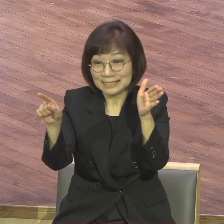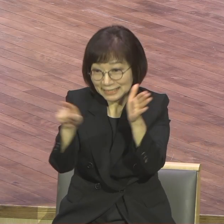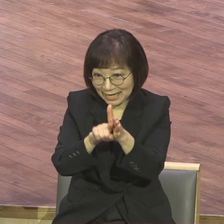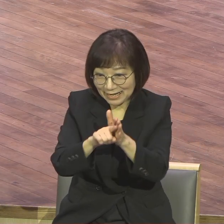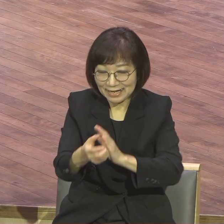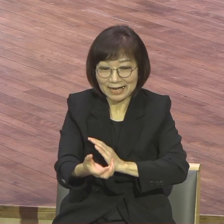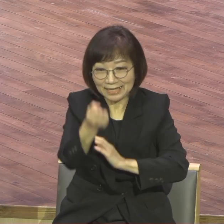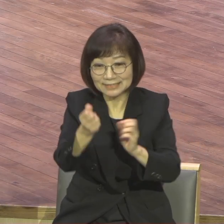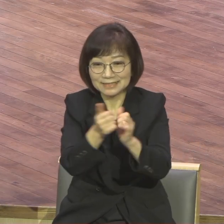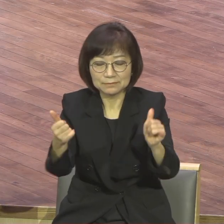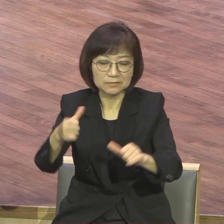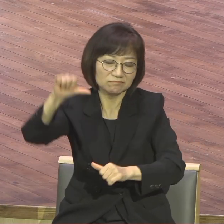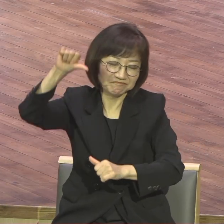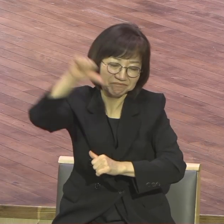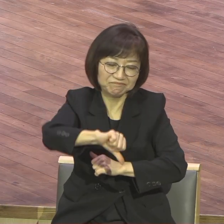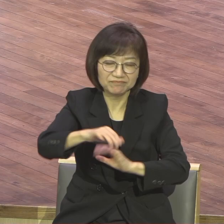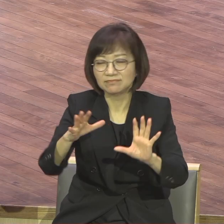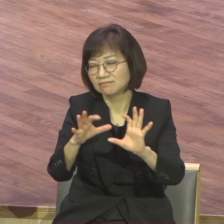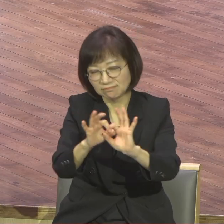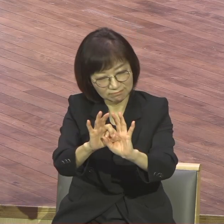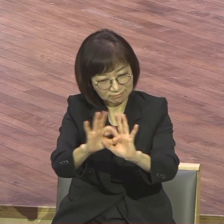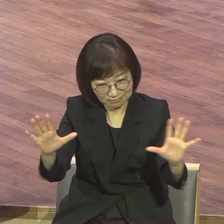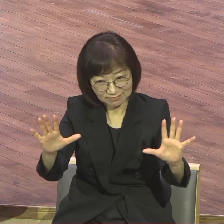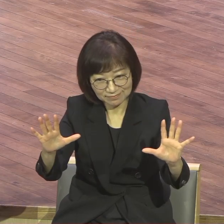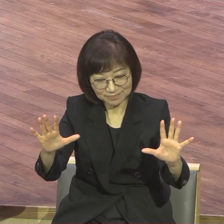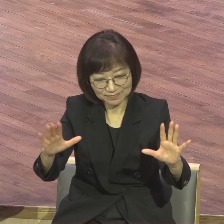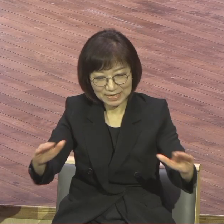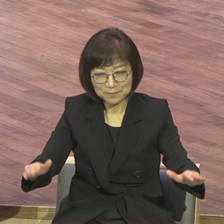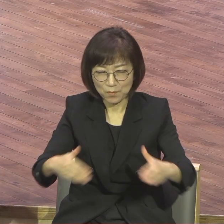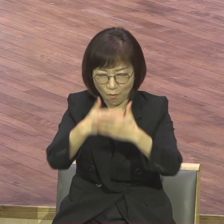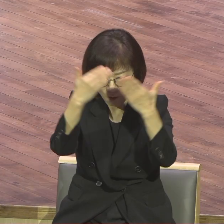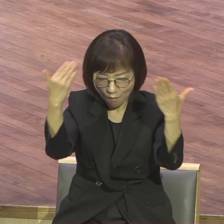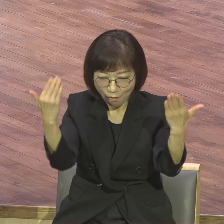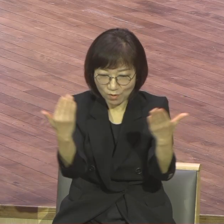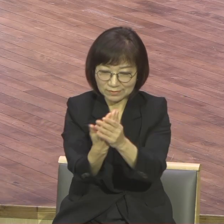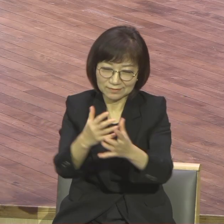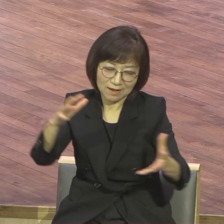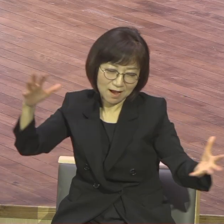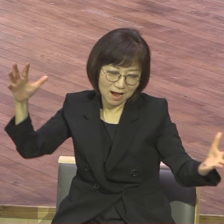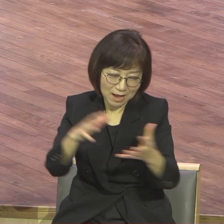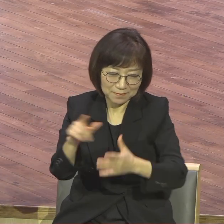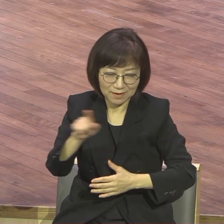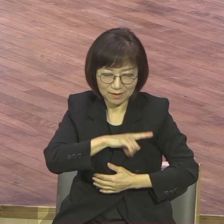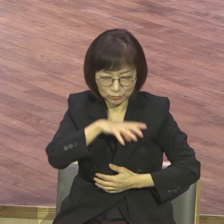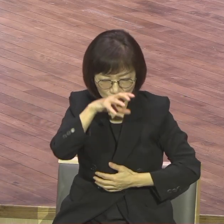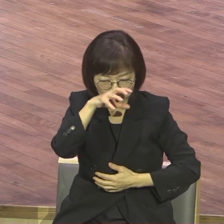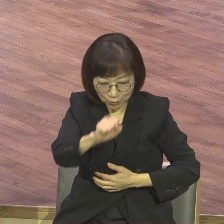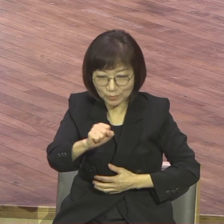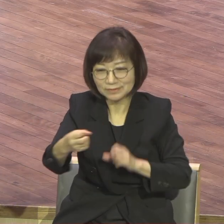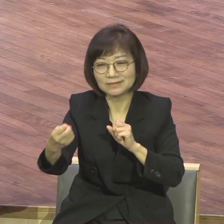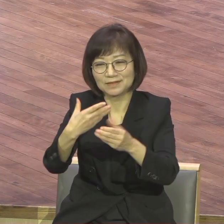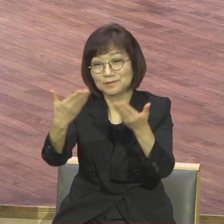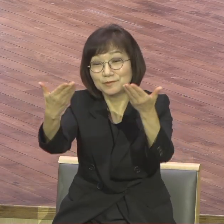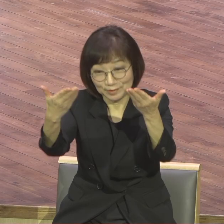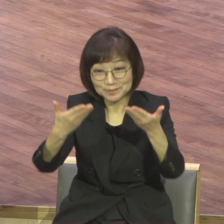부활신앙 가진 사람은 모든 것을 합류하여 선을 이루신다. 이 예수 그리스도의 부활이